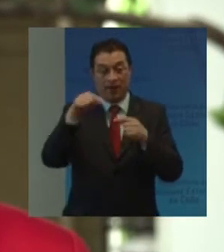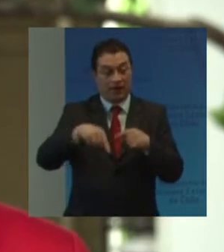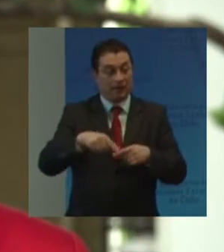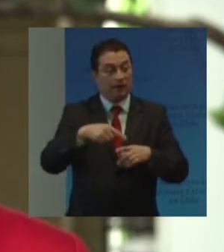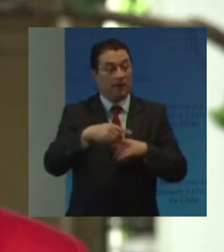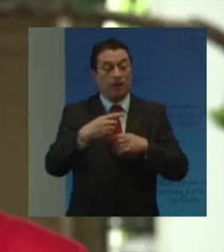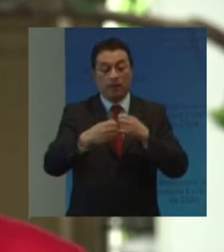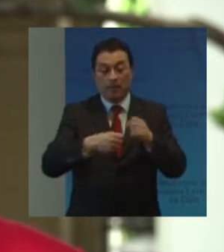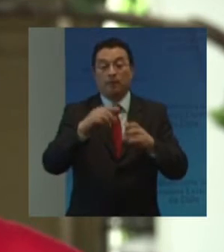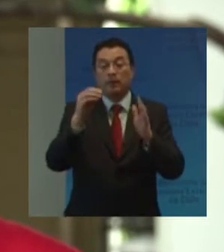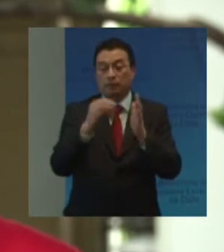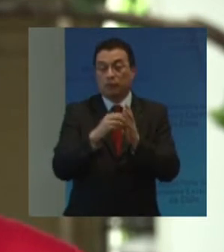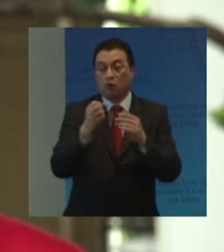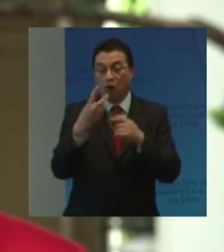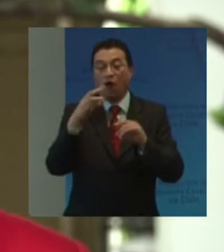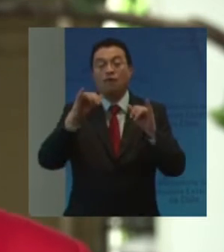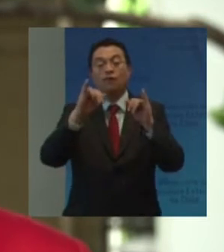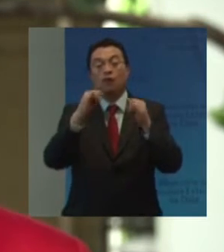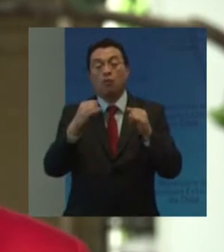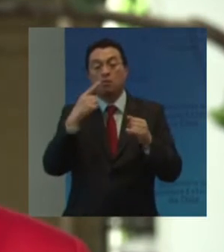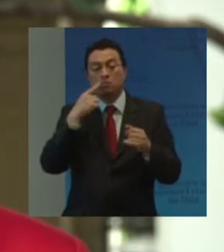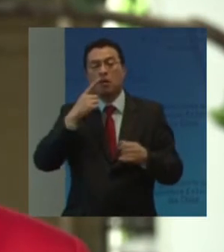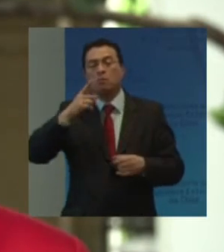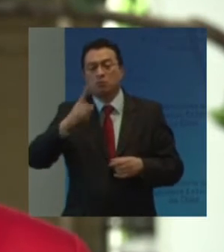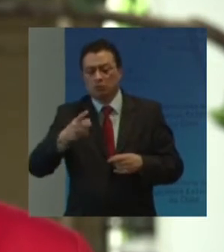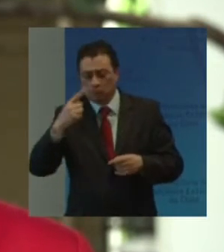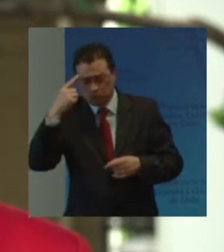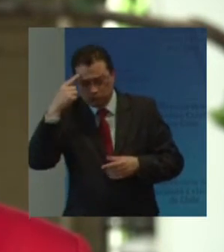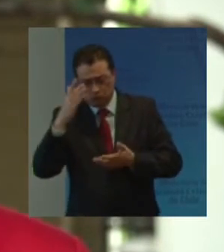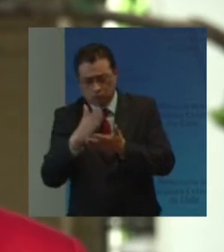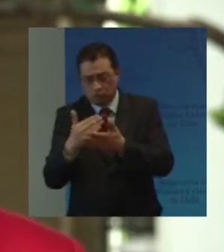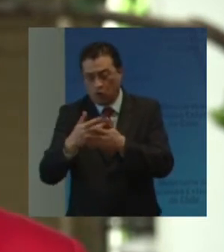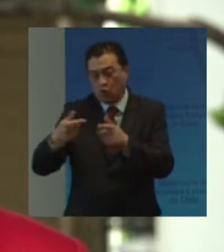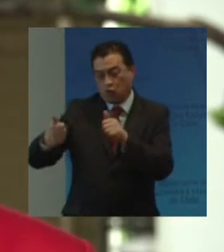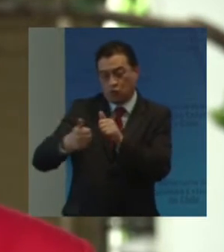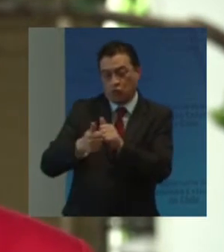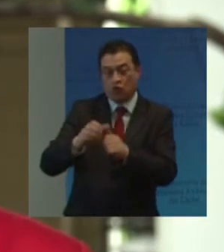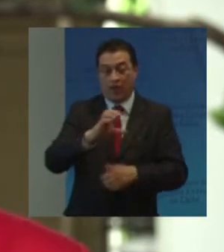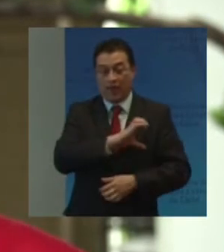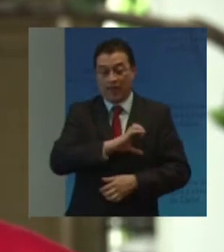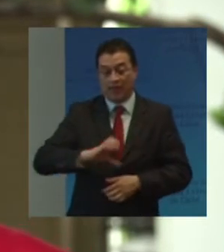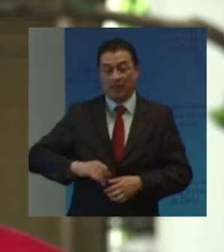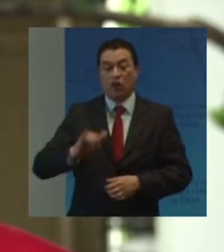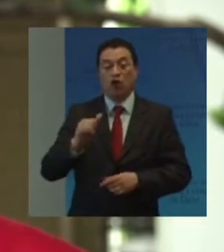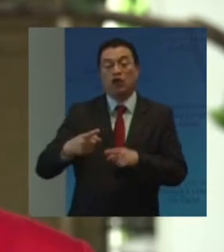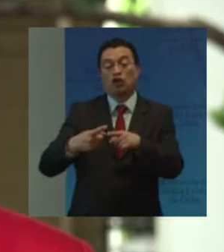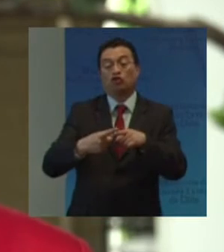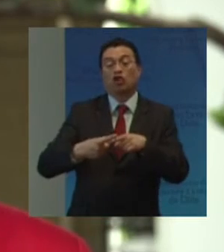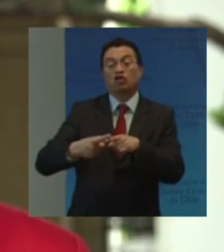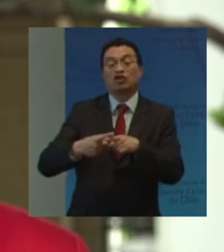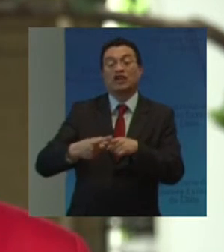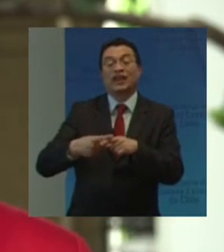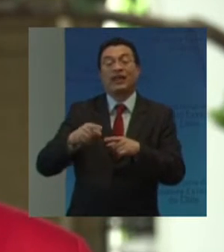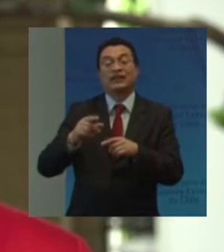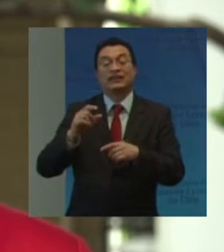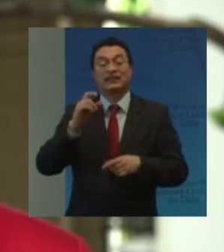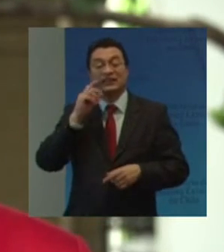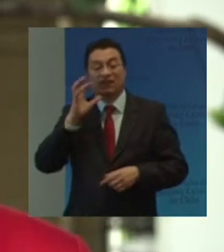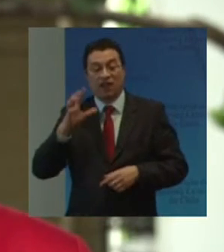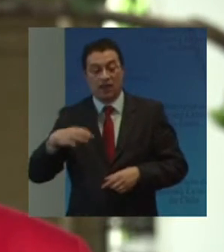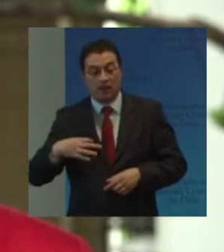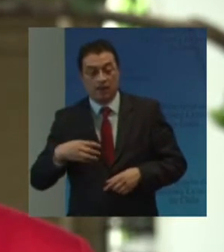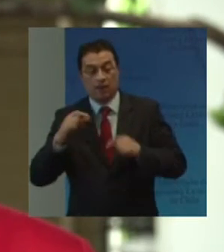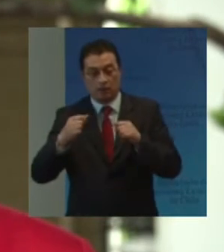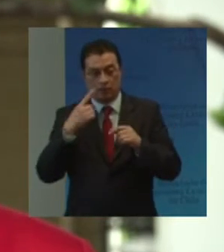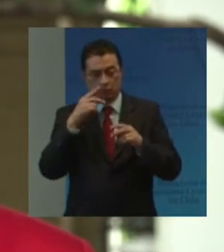instaura Una modalidad De toma de decisiones Compartida Entre el Estado Y la sociedad civil Ello dio como resultado Que